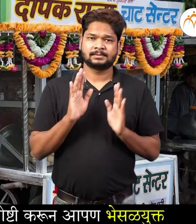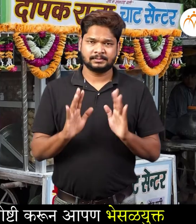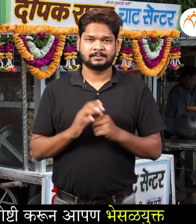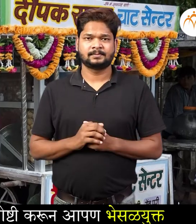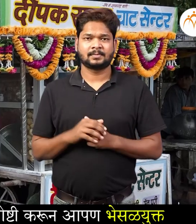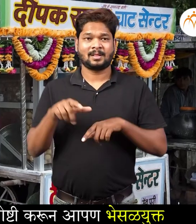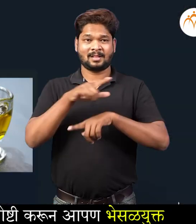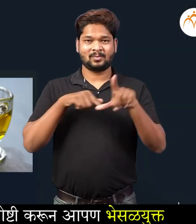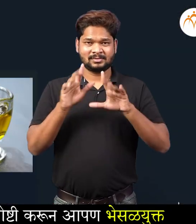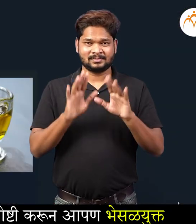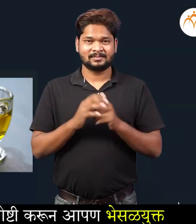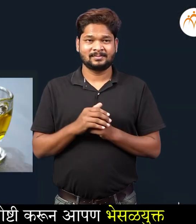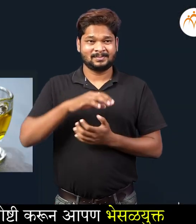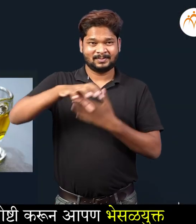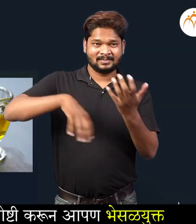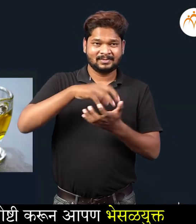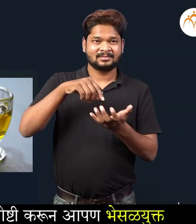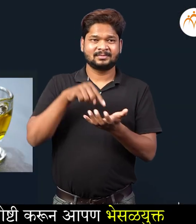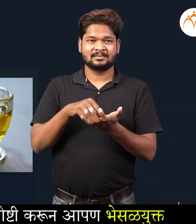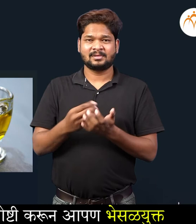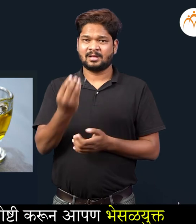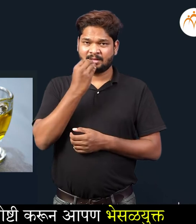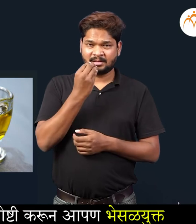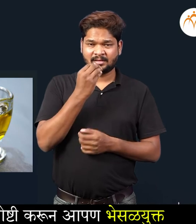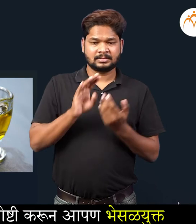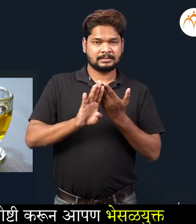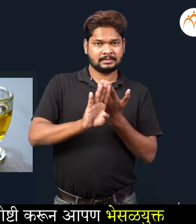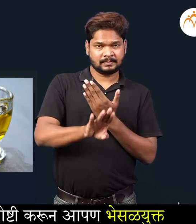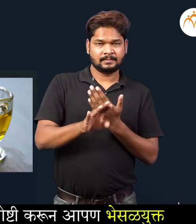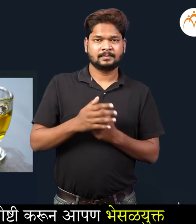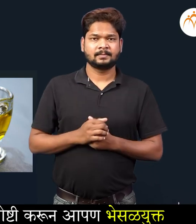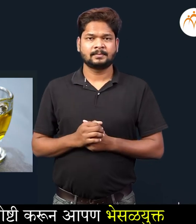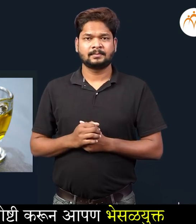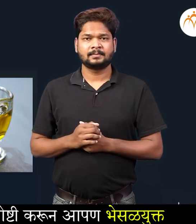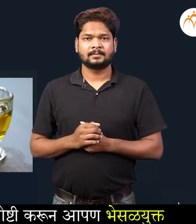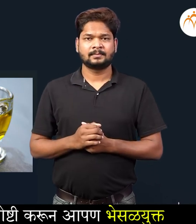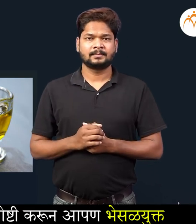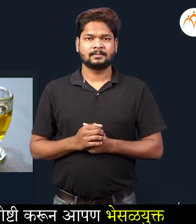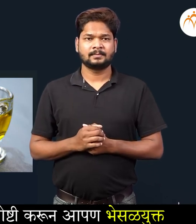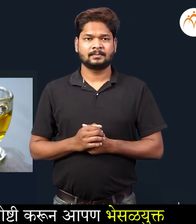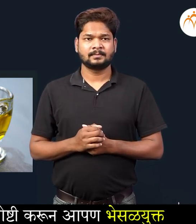अर्थातच कही साध्या सोप्या गोश्टी करून अपन भेसल युकत खाने टाड़ू शकतो